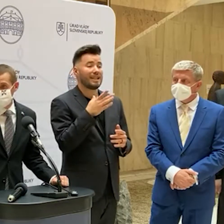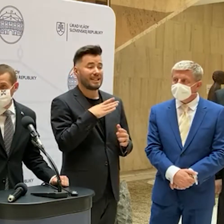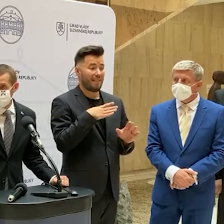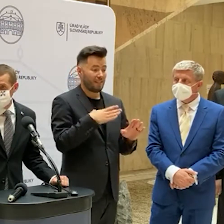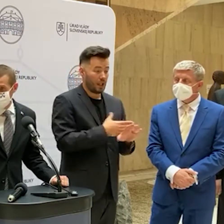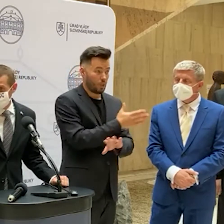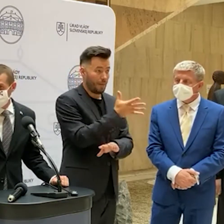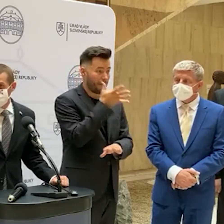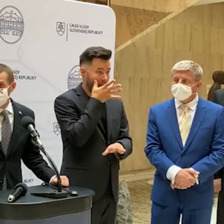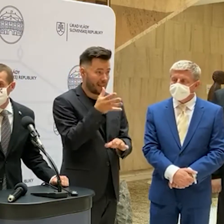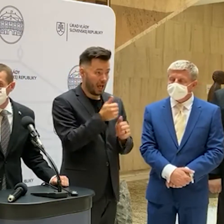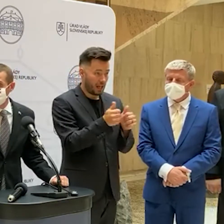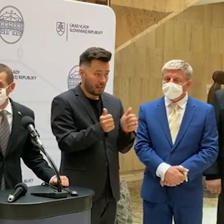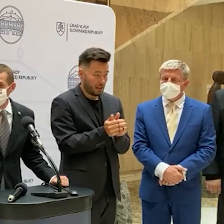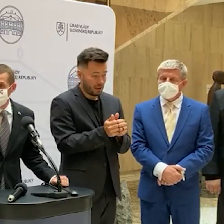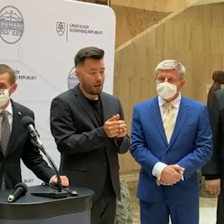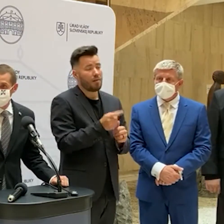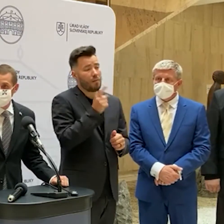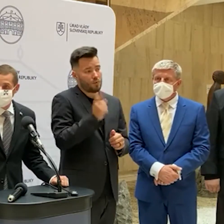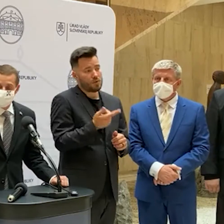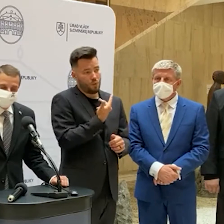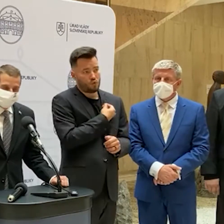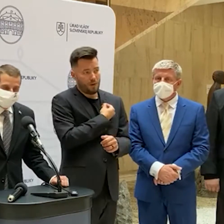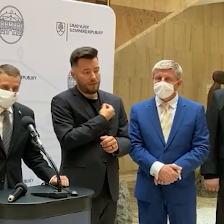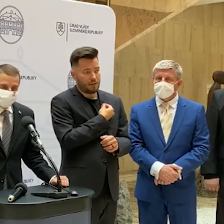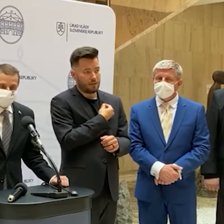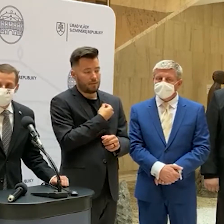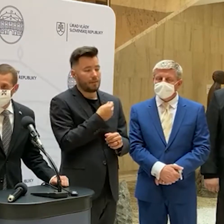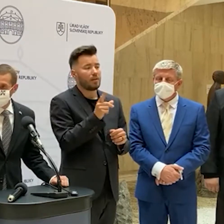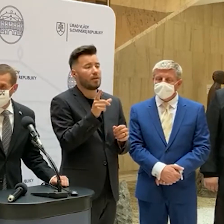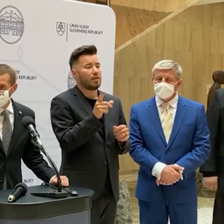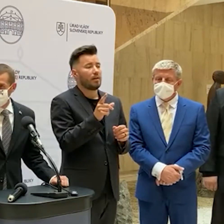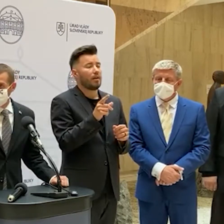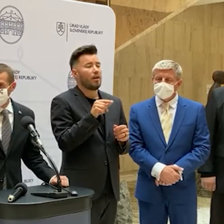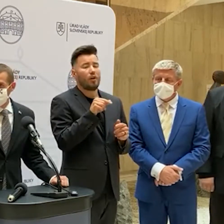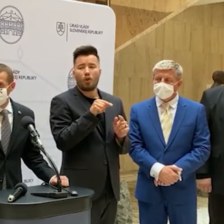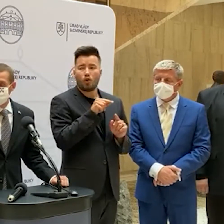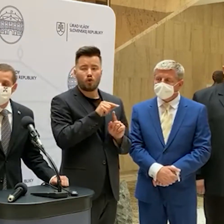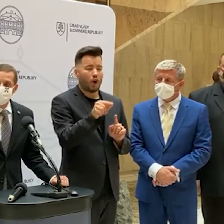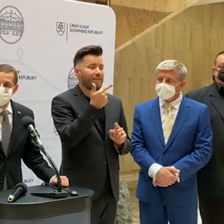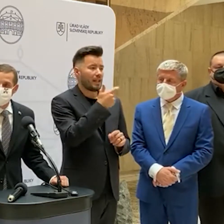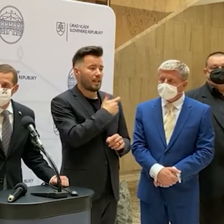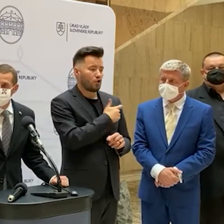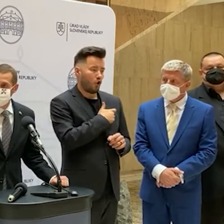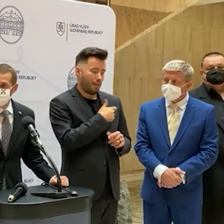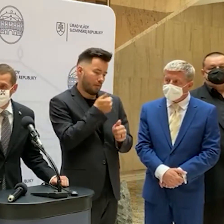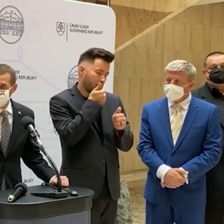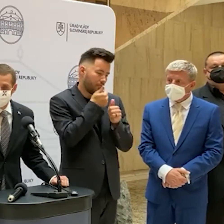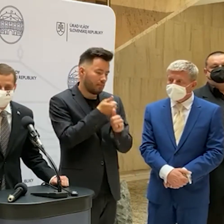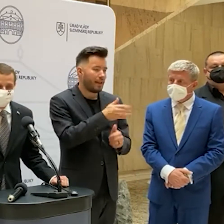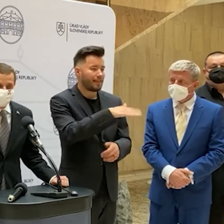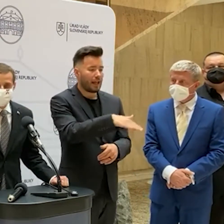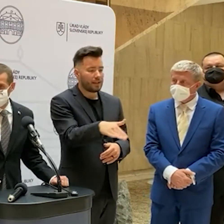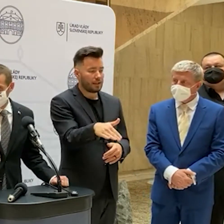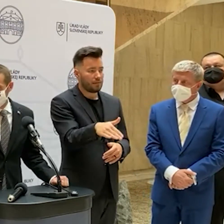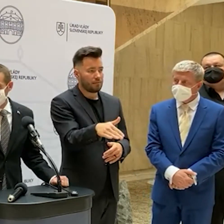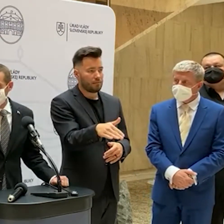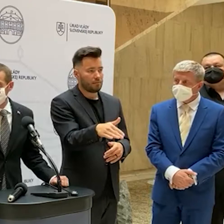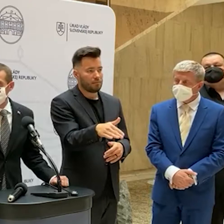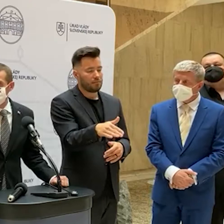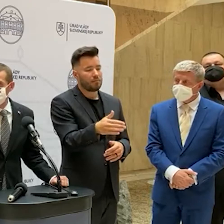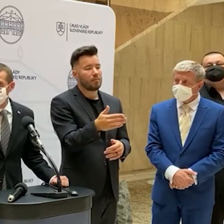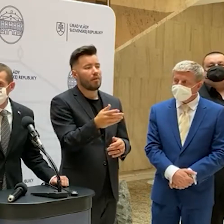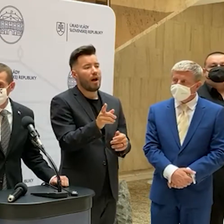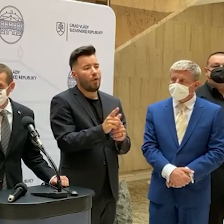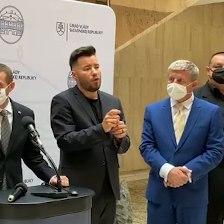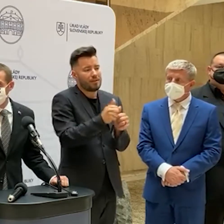karanténe, spoločne s tými, s ktorými budú v jednej domácnosti. Do 12 rokov samozrejme sa bude nahliadať na deti tak, ako na